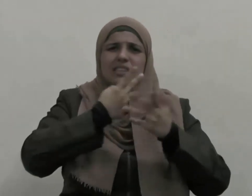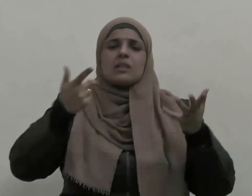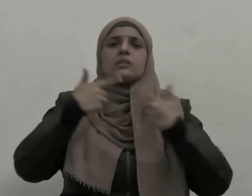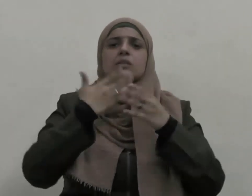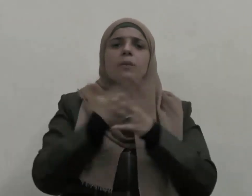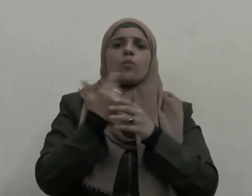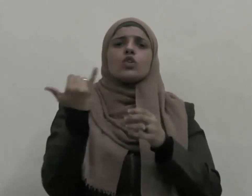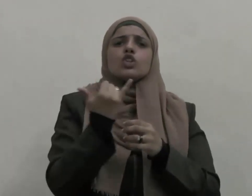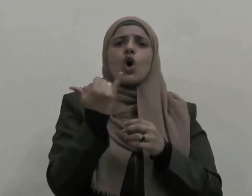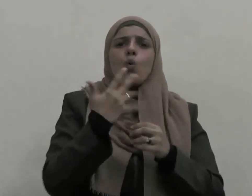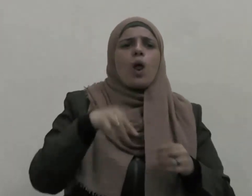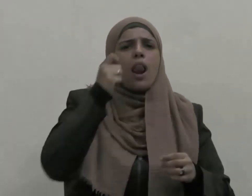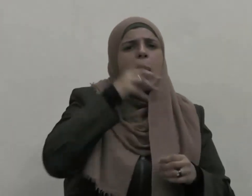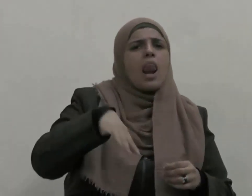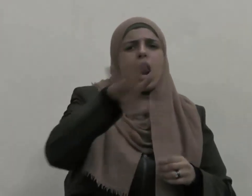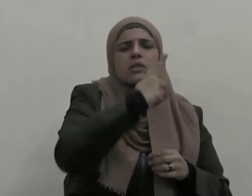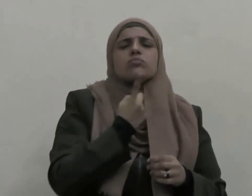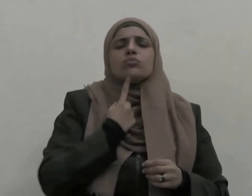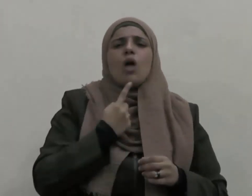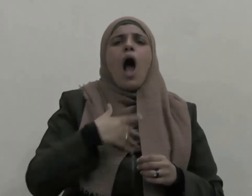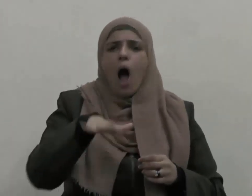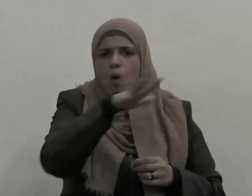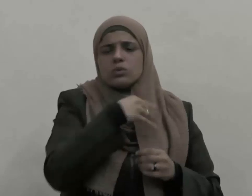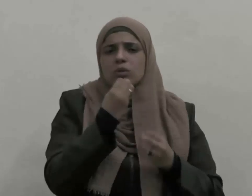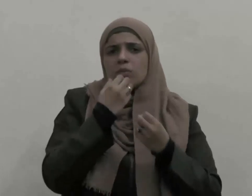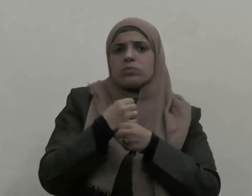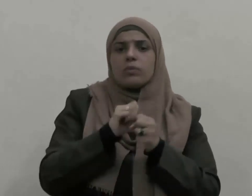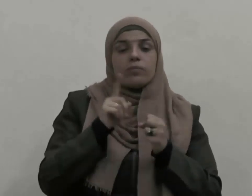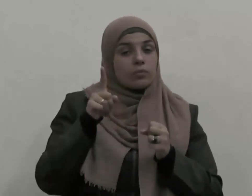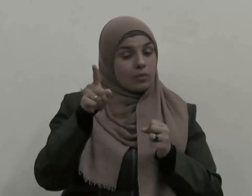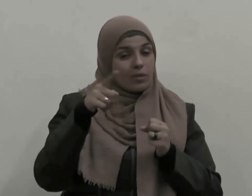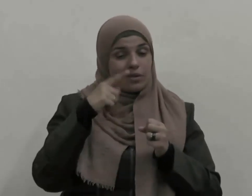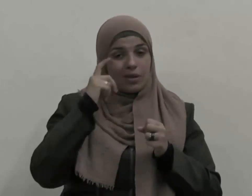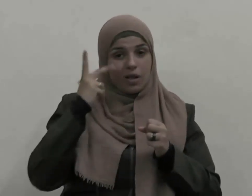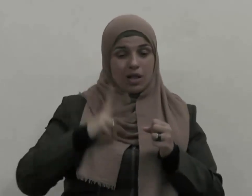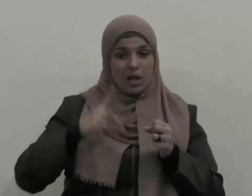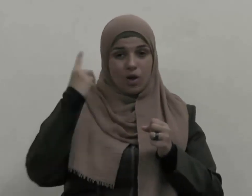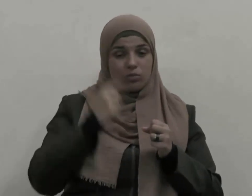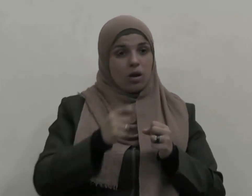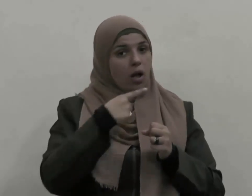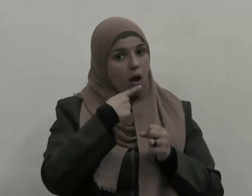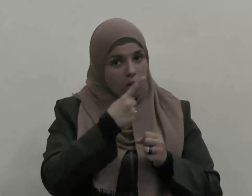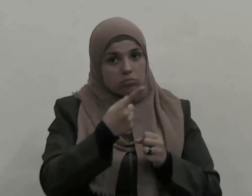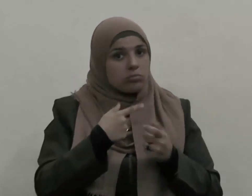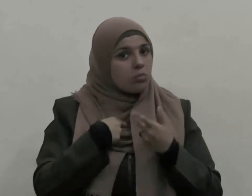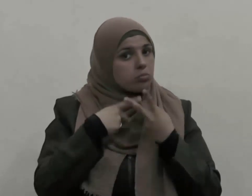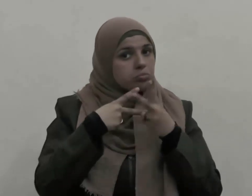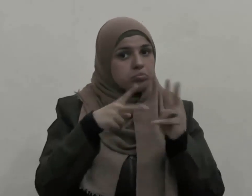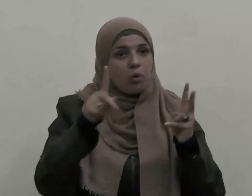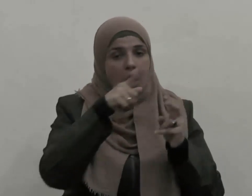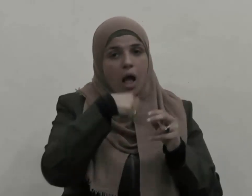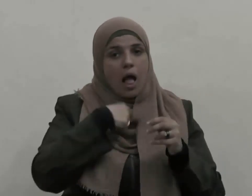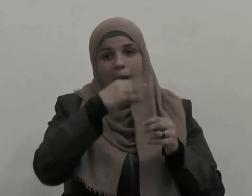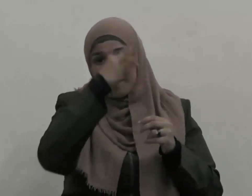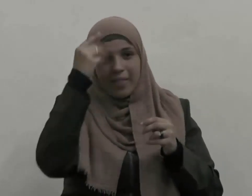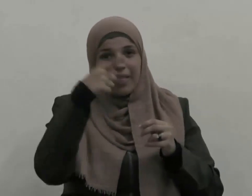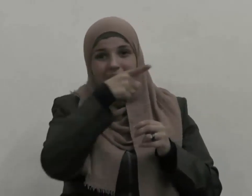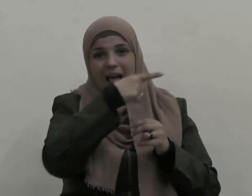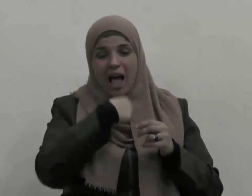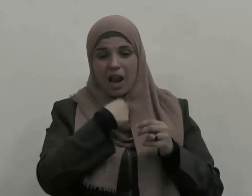إليه قال حبا وكرامة كم تربحونني على شرائي قالوا